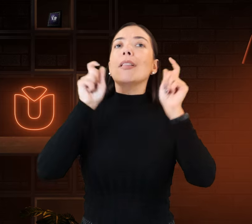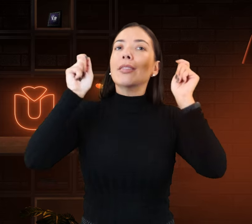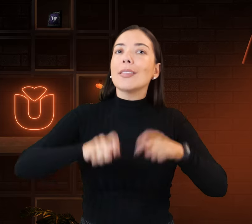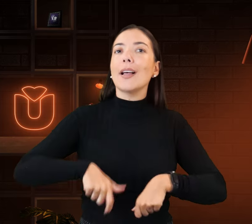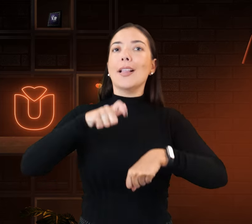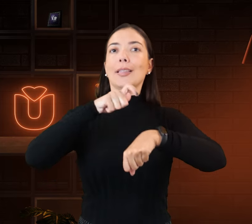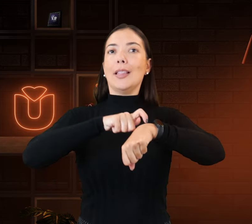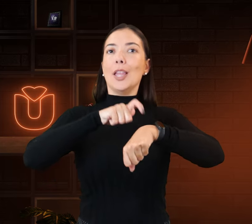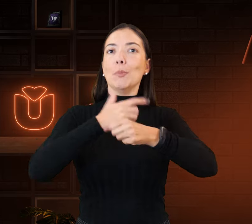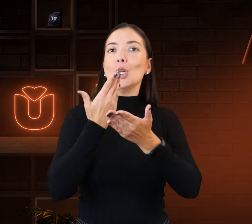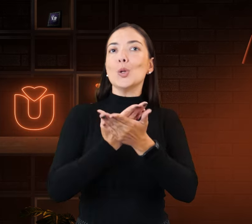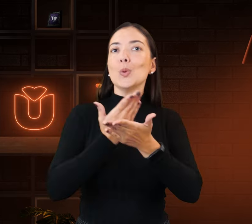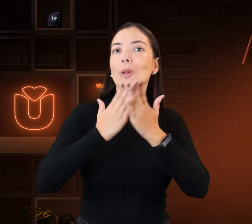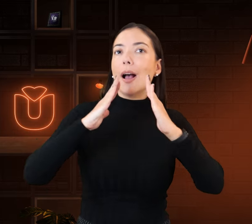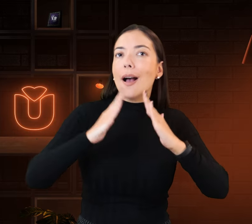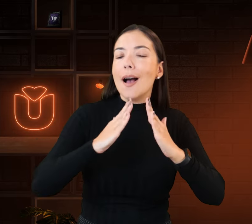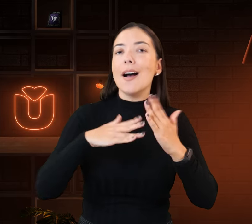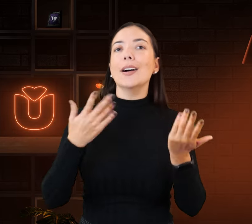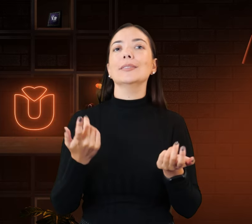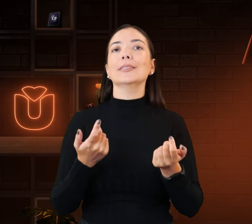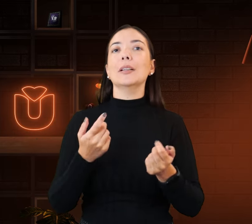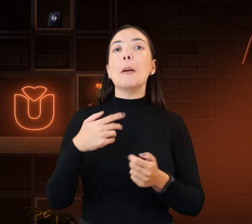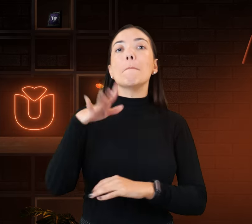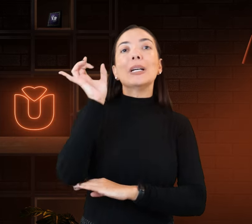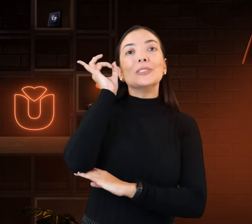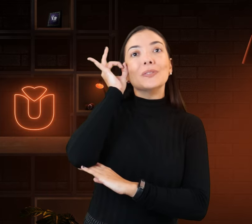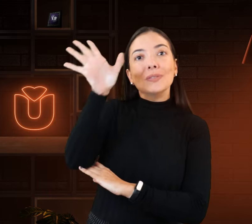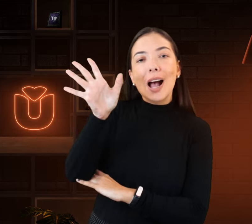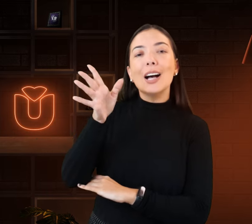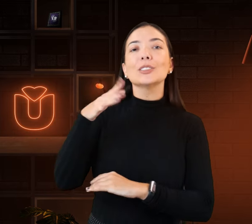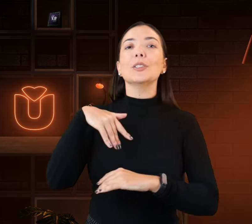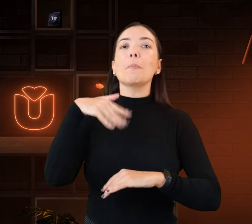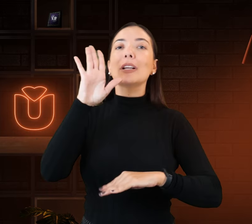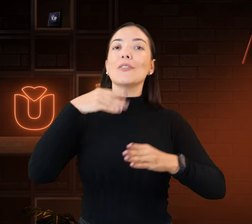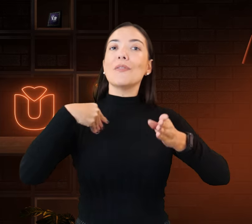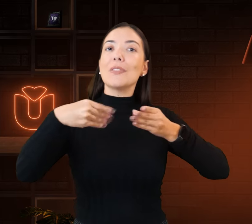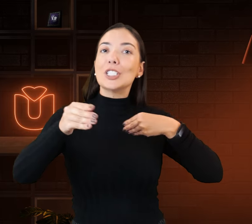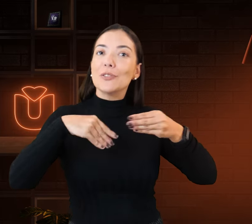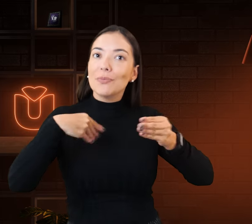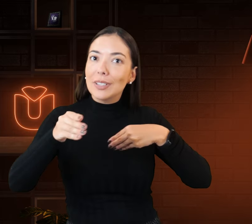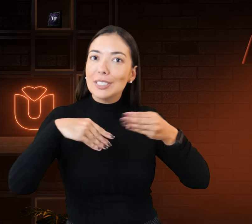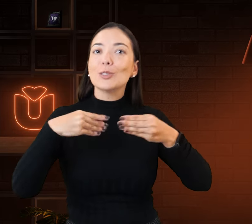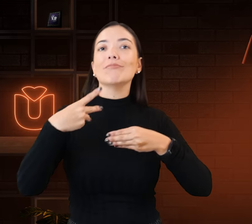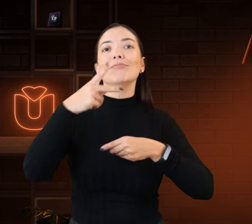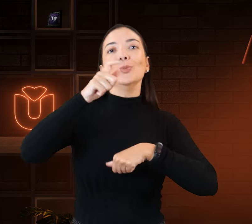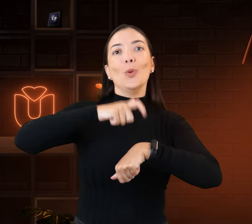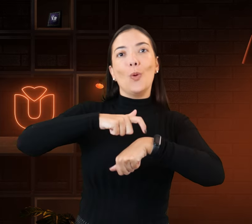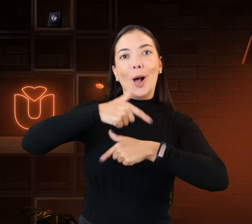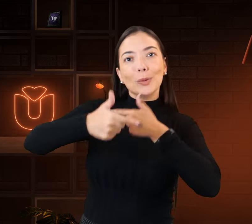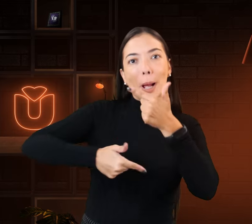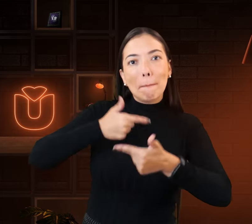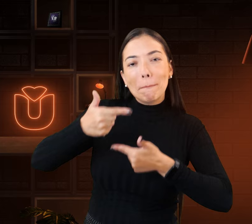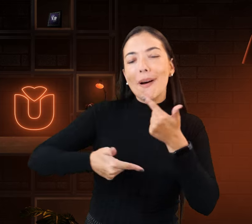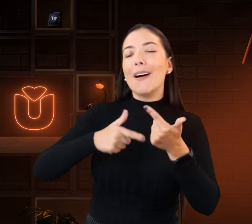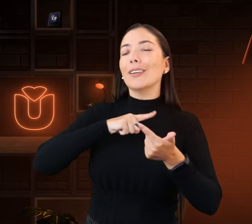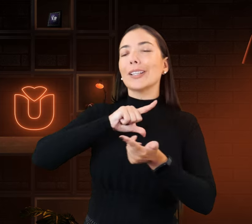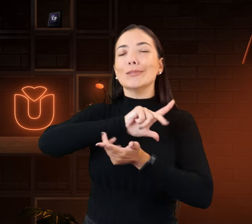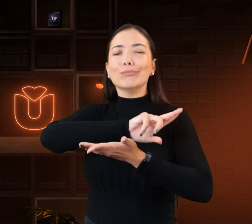Você tem tempo de estudar em casa, é mais fácil, é mais flexível os seus horários em relação ao seu trabalho.